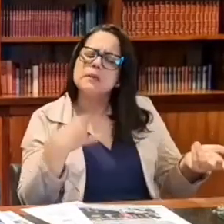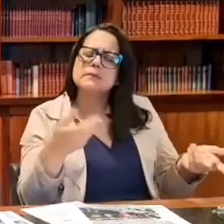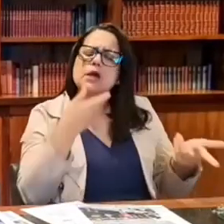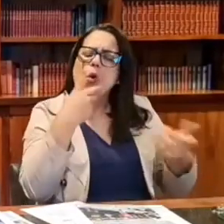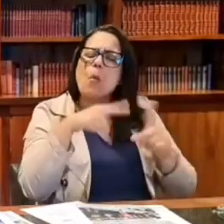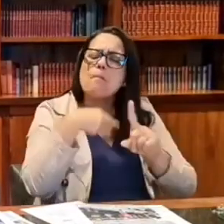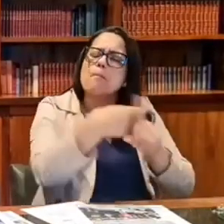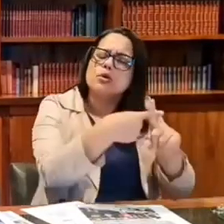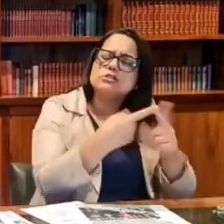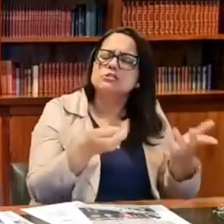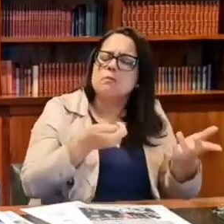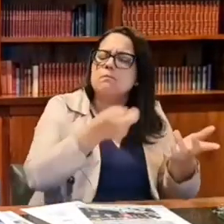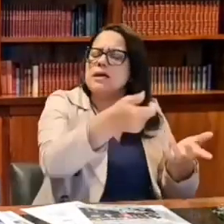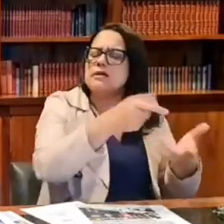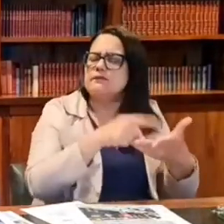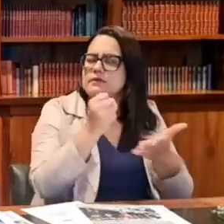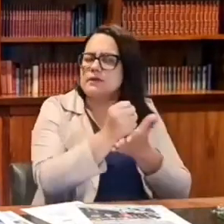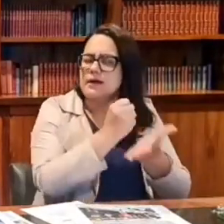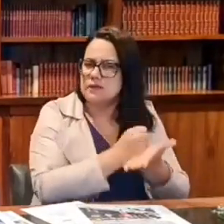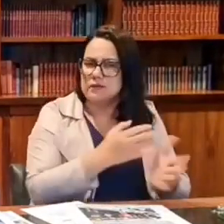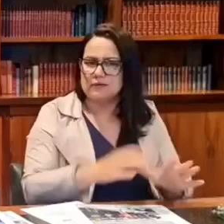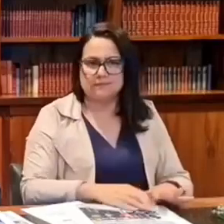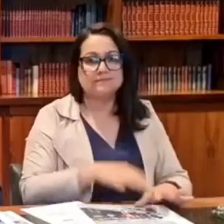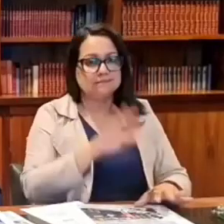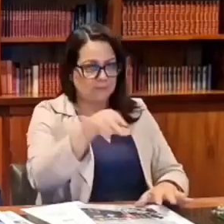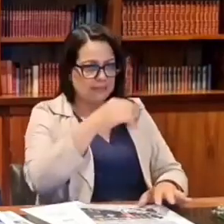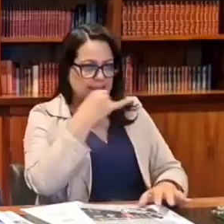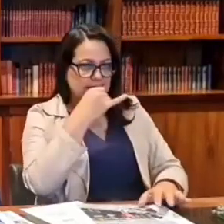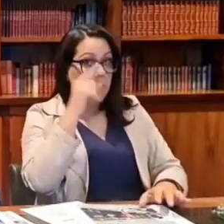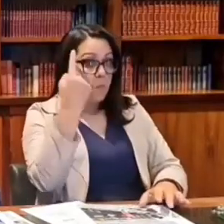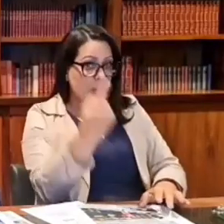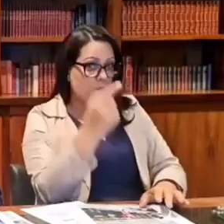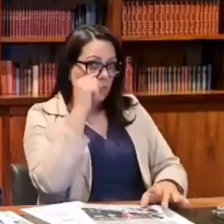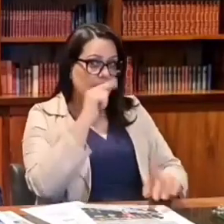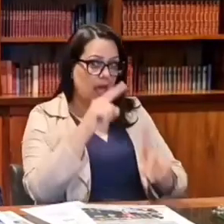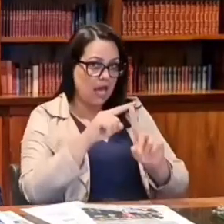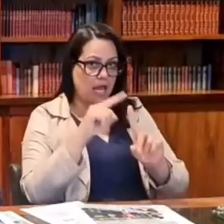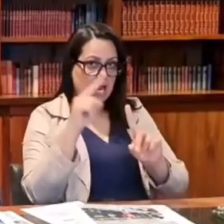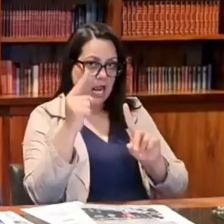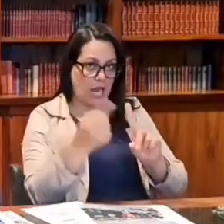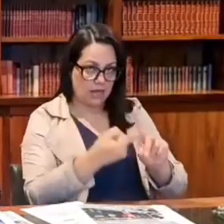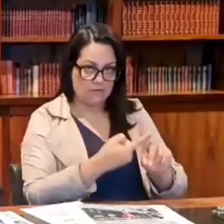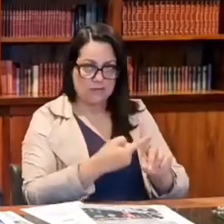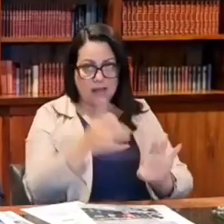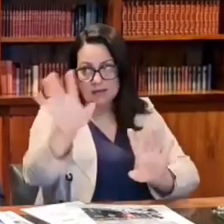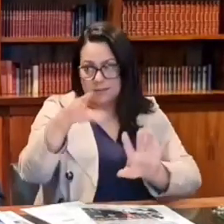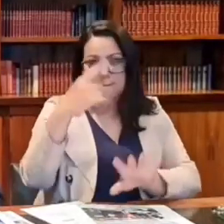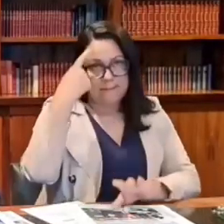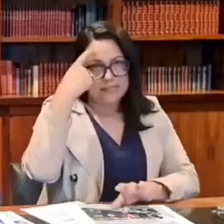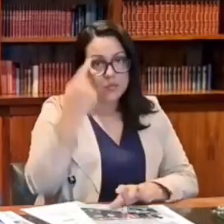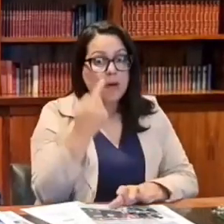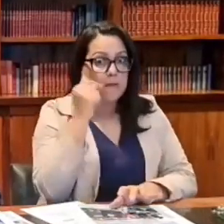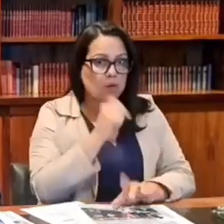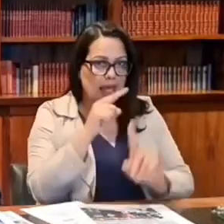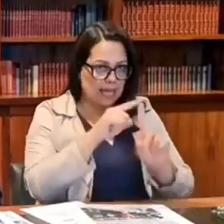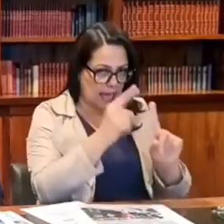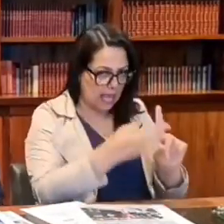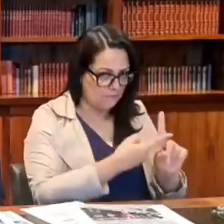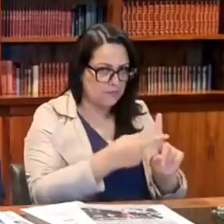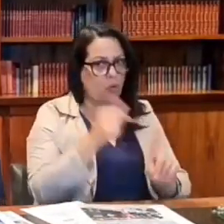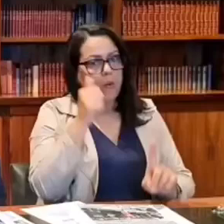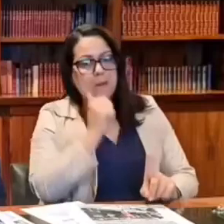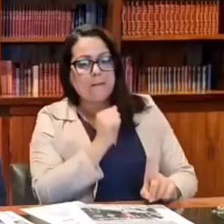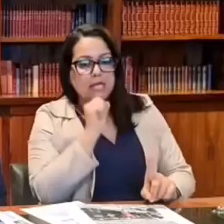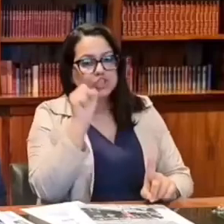benefícios dessa medida. Imagina uma mulher grávida, uma mãe solteira,